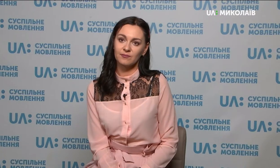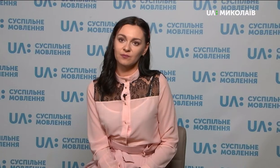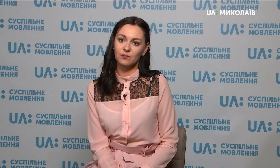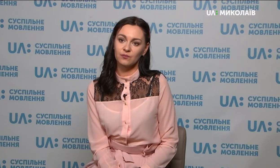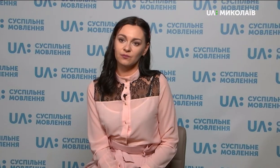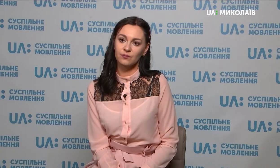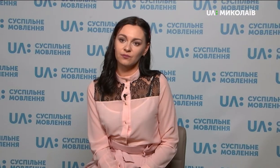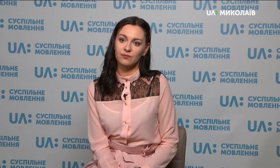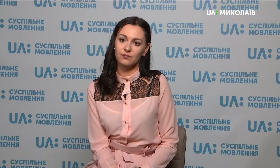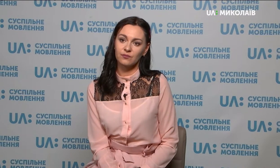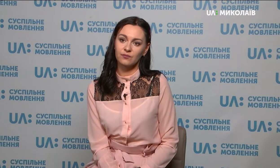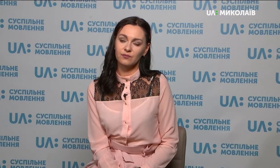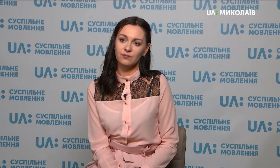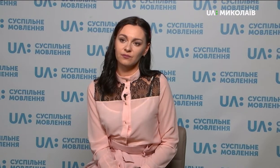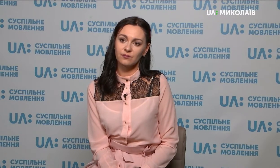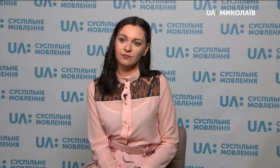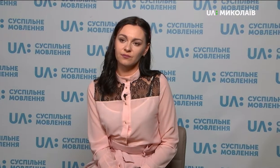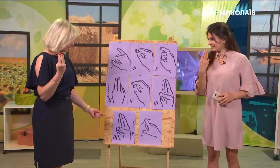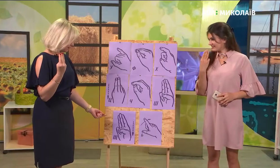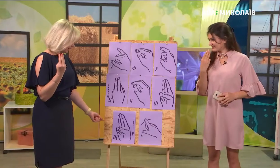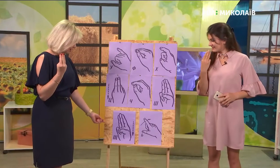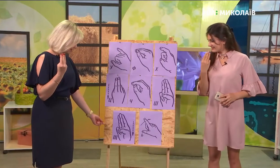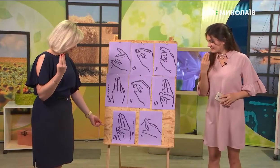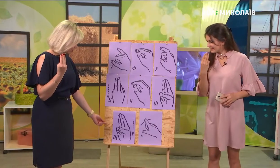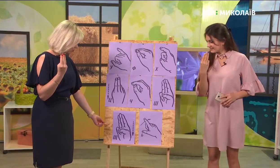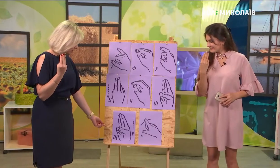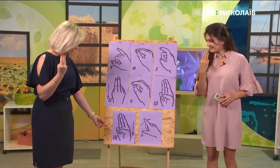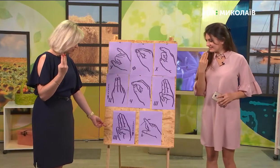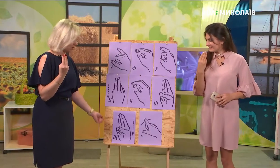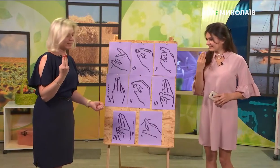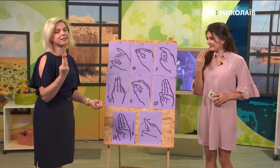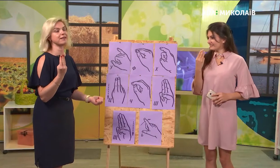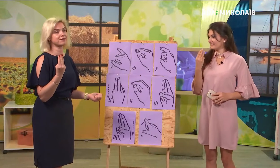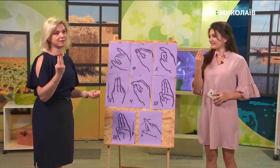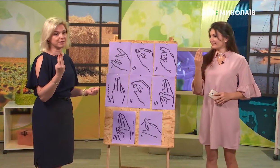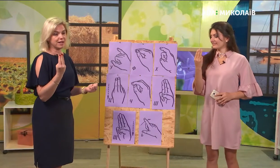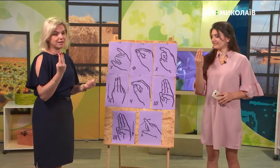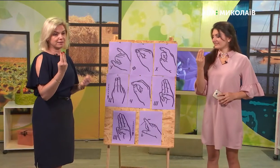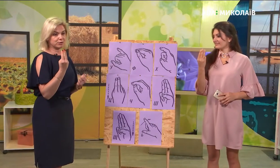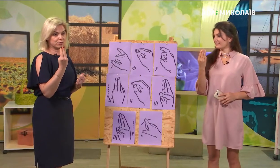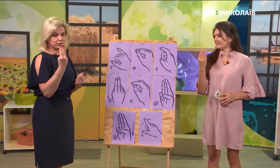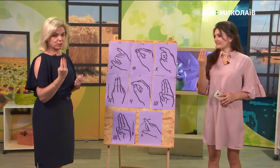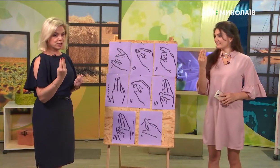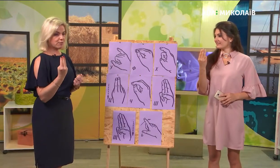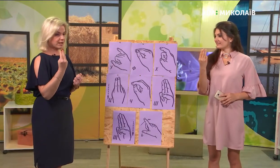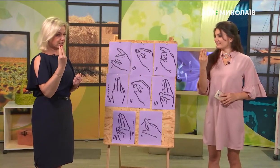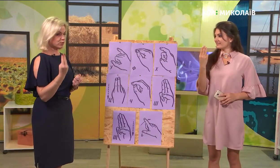«ща». Трошки вона, щоб розуміти, що там є такий, як хвостик в літері, то трошки ми її також